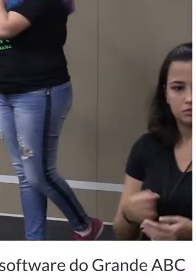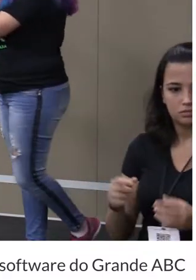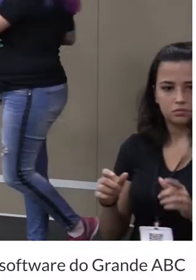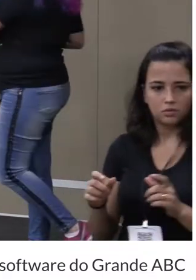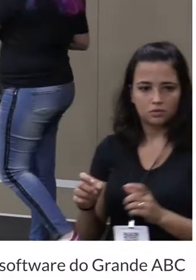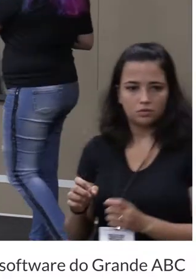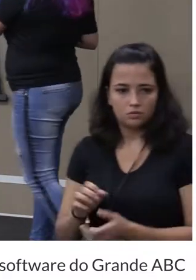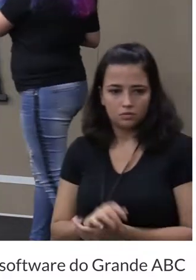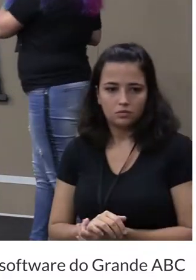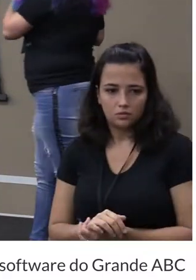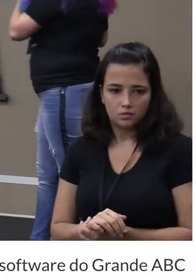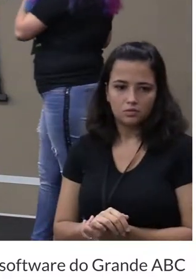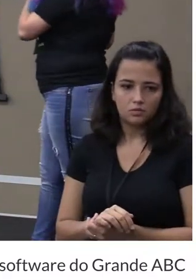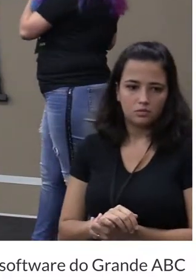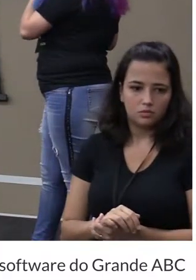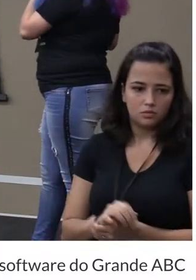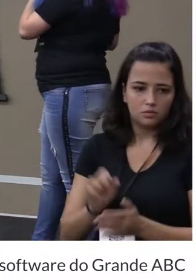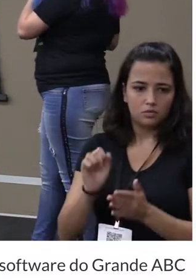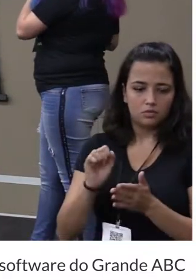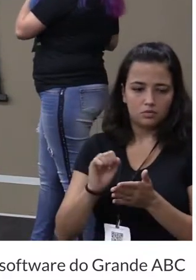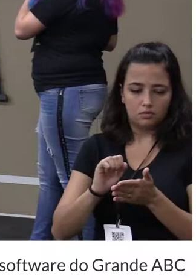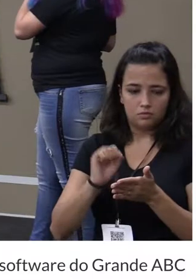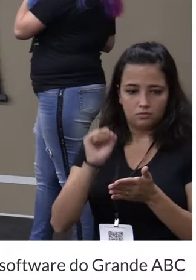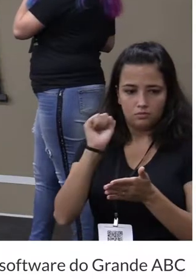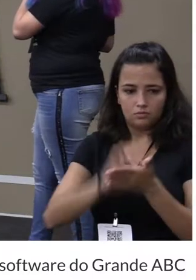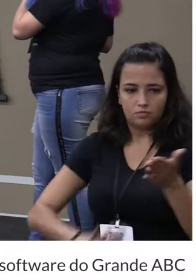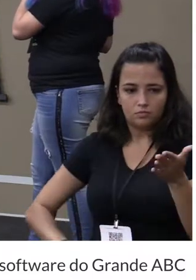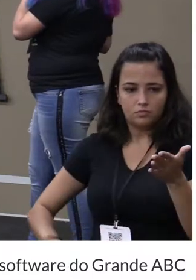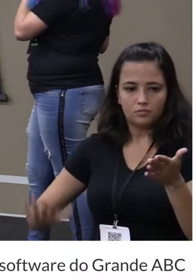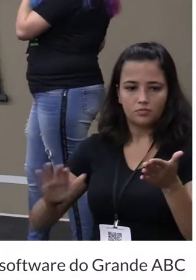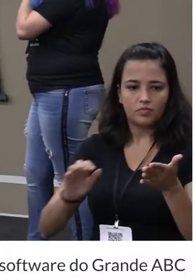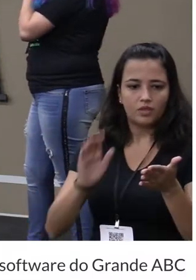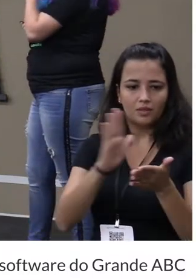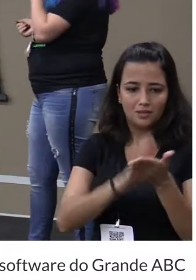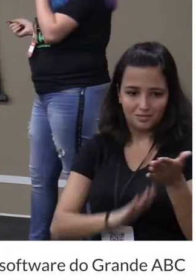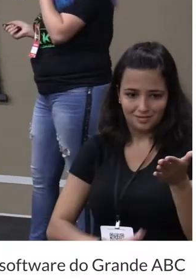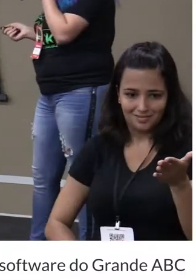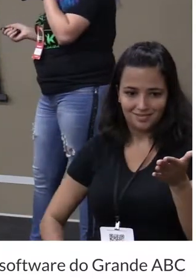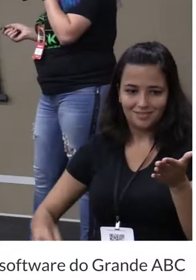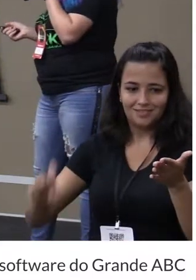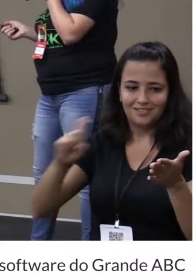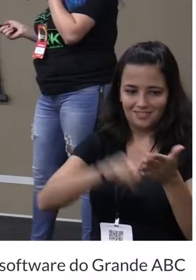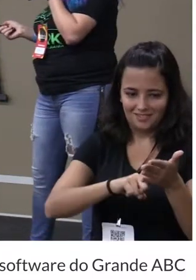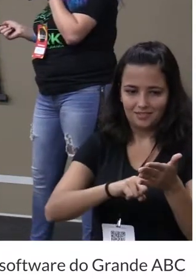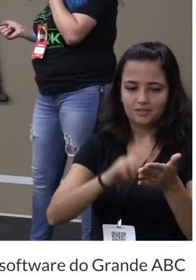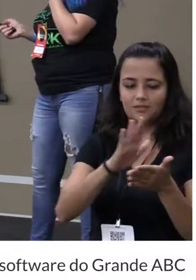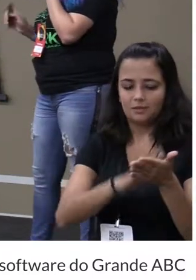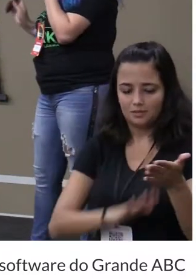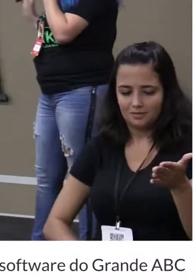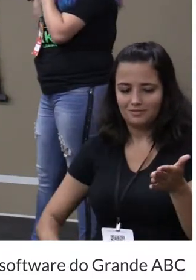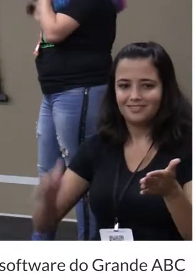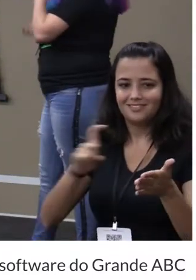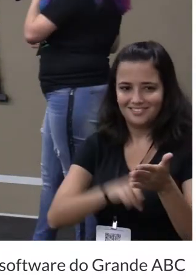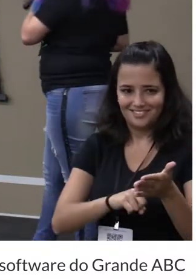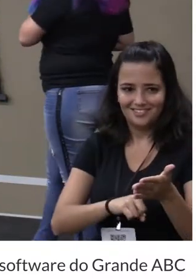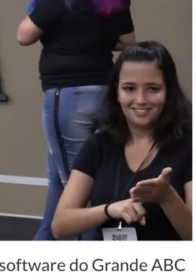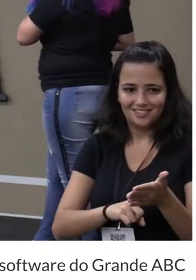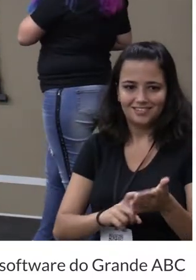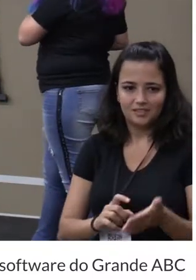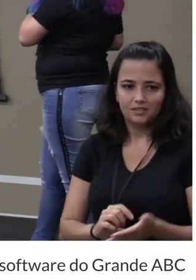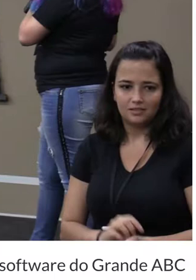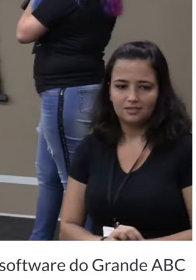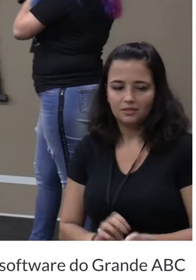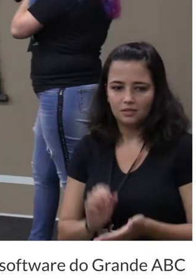identifique um pouco. E aí, estou retornando o HTML com H1 Olá ABCDEV. Beleza? Simplesmente.